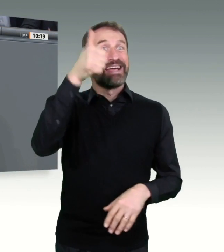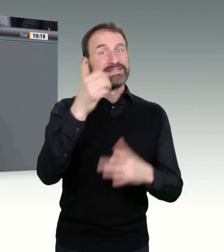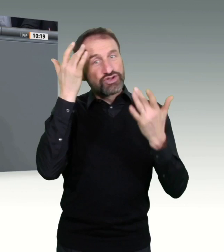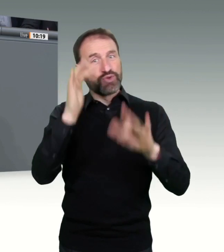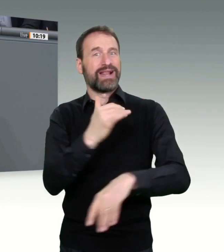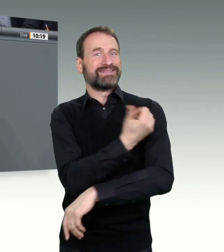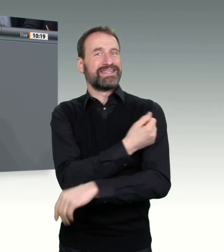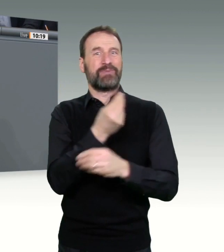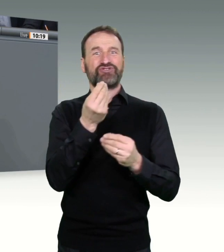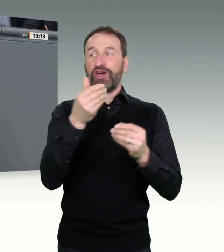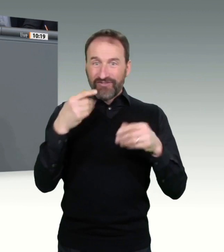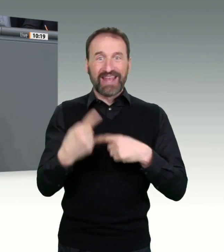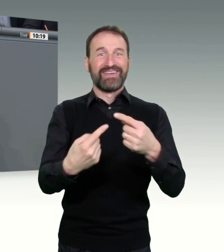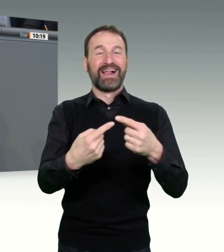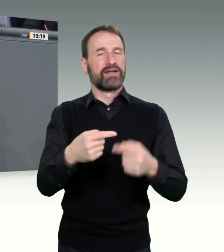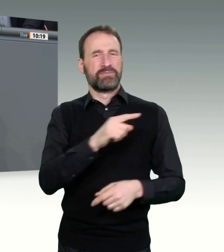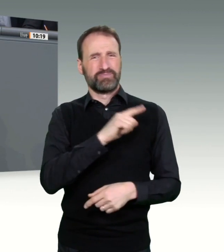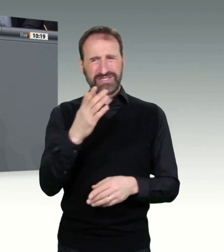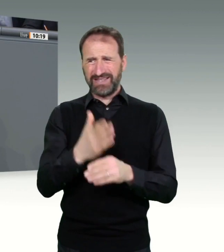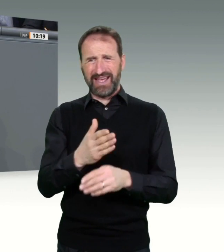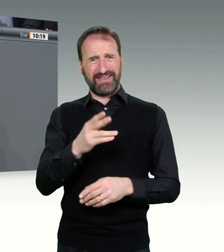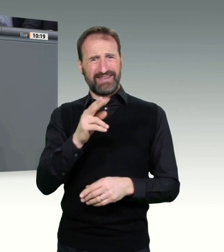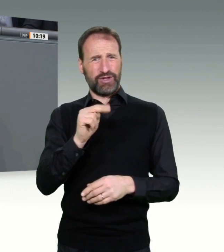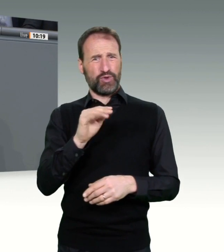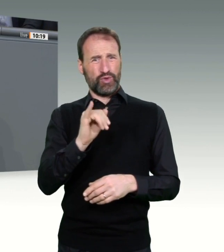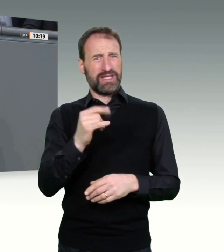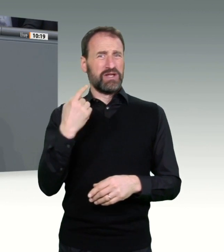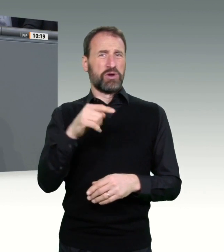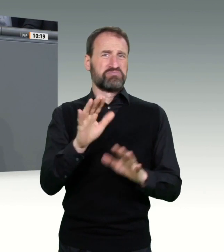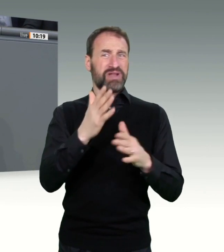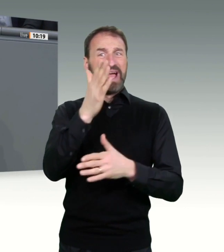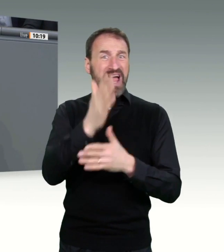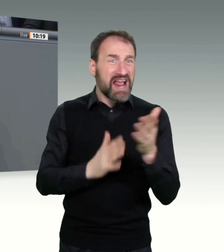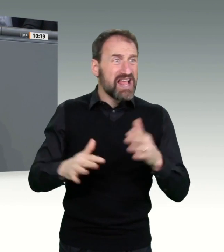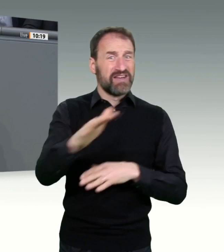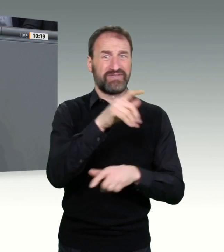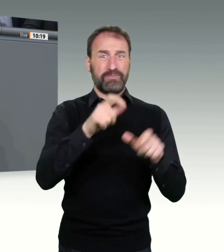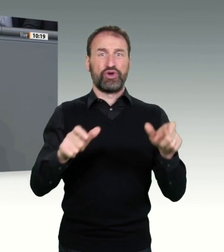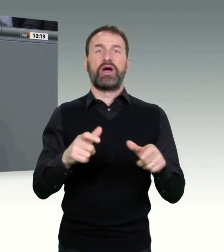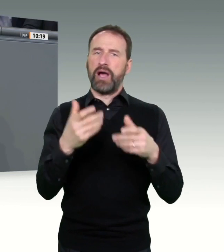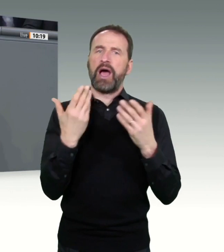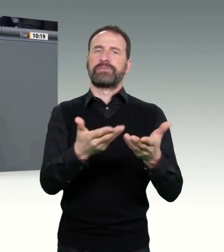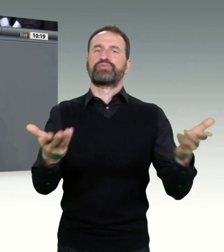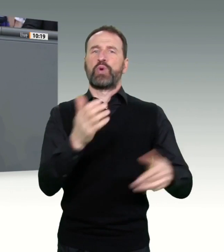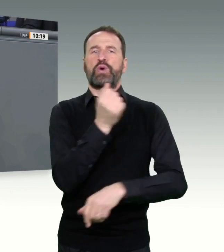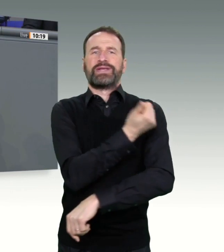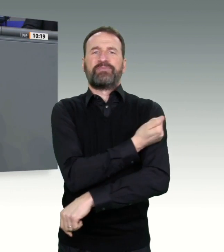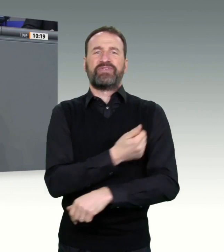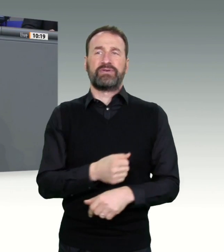Bürger ein Impfangebot erhalten. Und das ist noch optimistisch, meine Damen und Herren. Ich frage mich, wann die Bundesregierung endlich